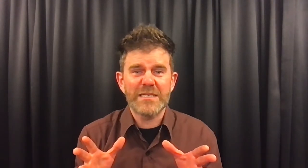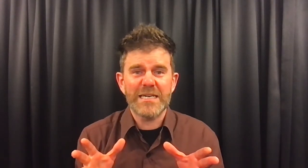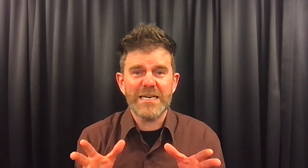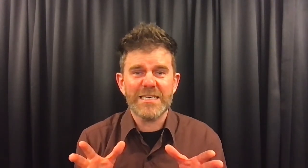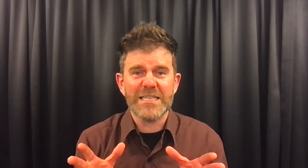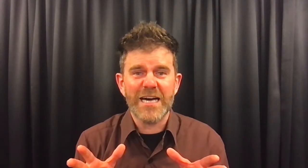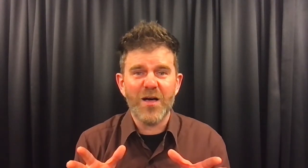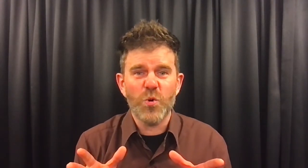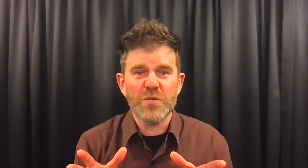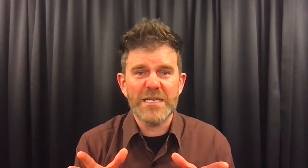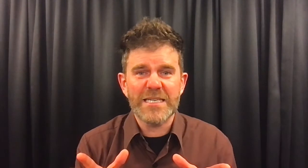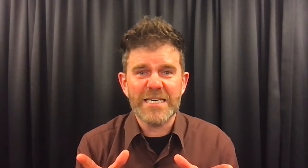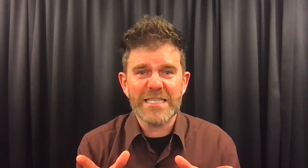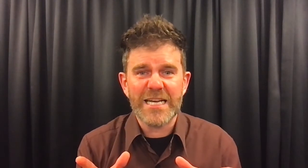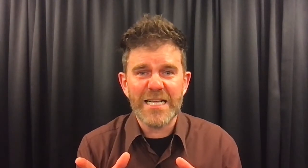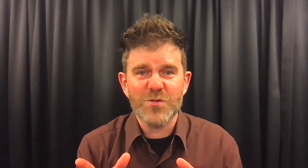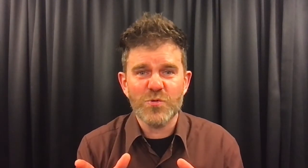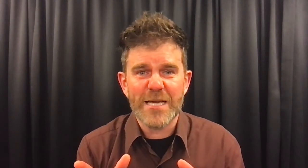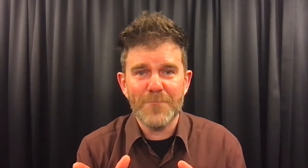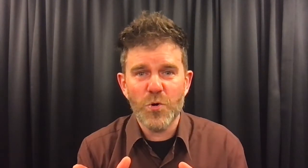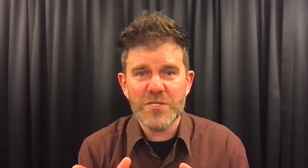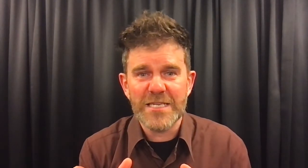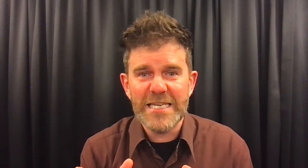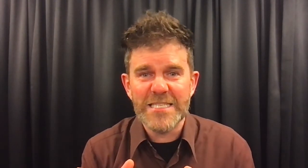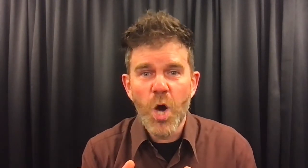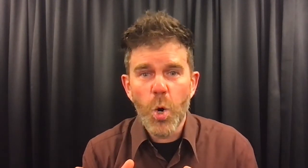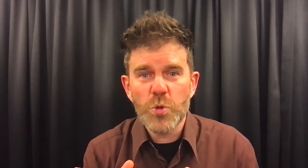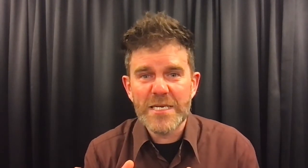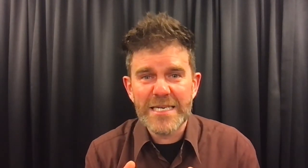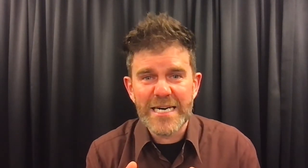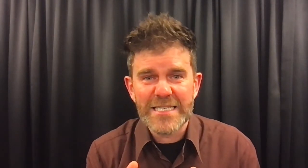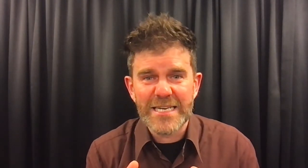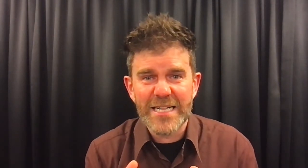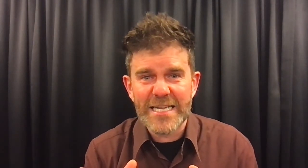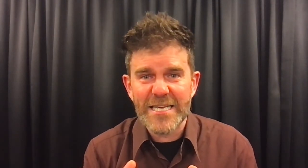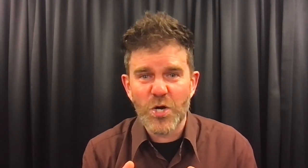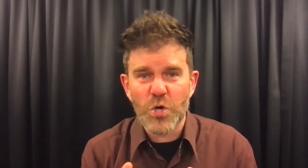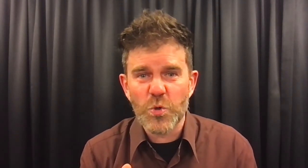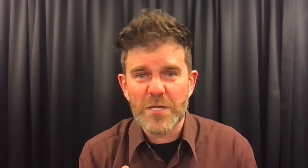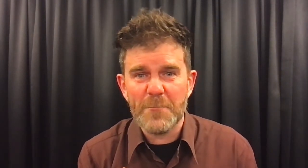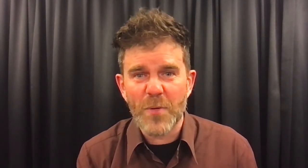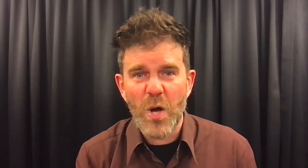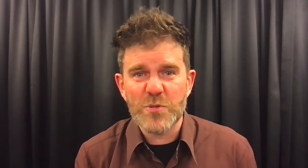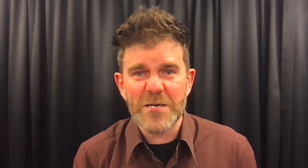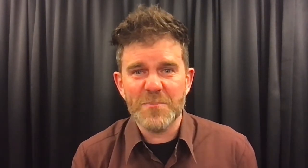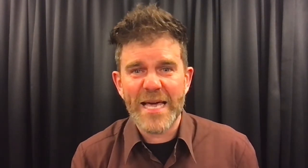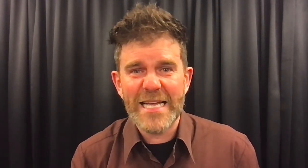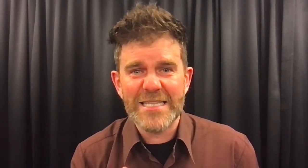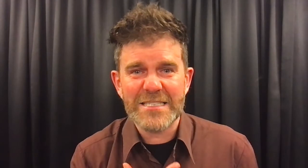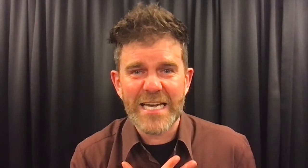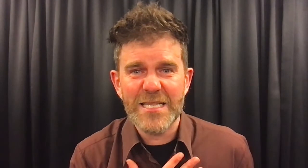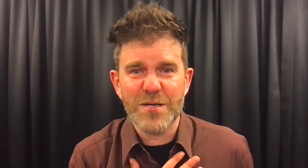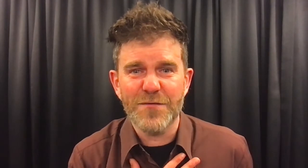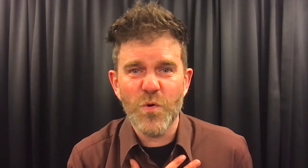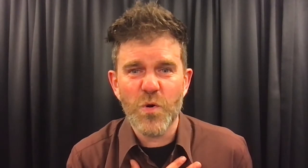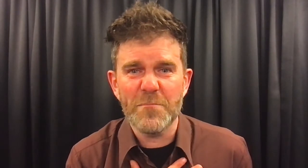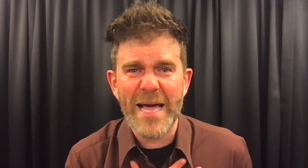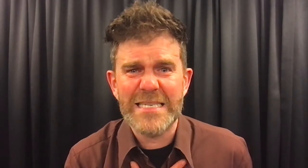nachtegaal. Ook de nachtegaal zongen zij het mooiste lied. Ook de nachtegaal kreeg een groot applaus. En op het eind dacht elke vogel bij zichzelf.